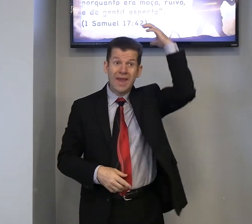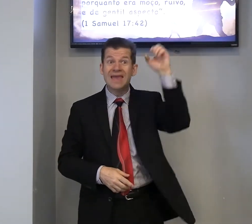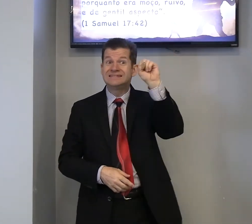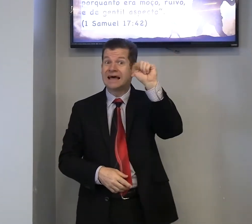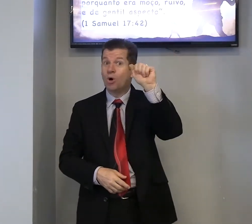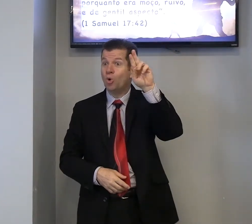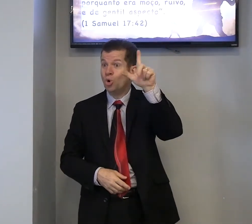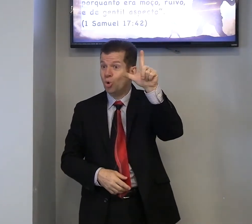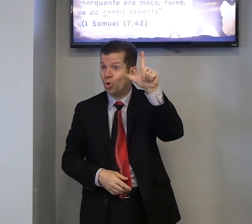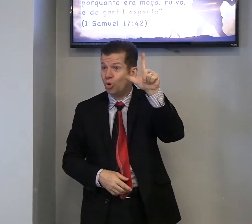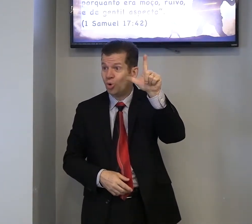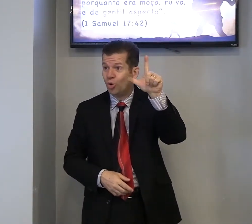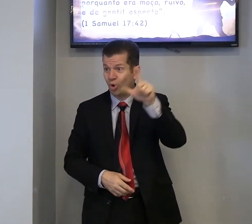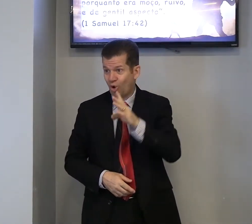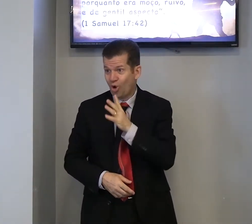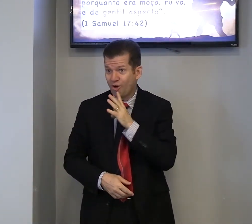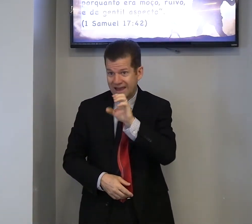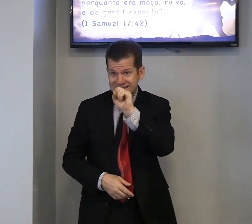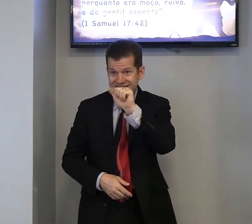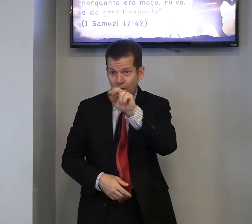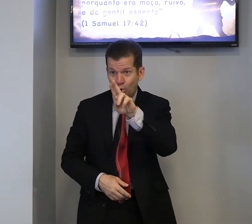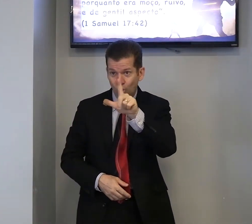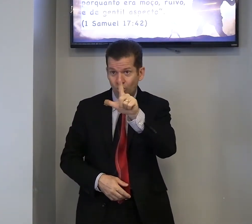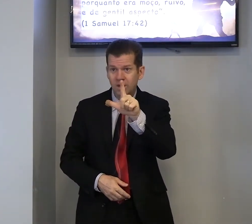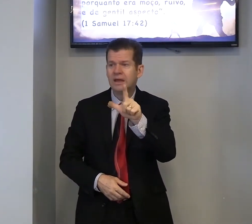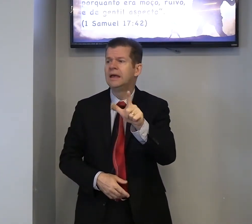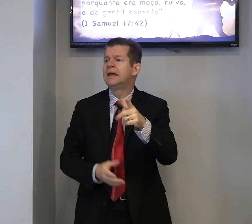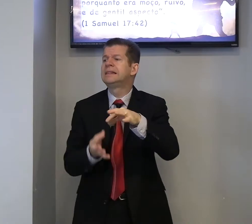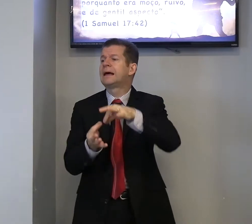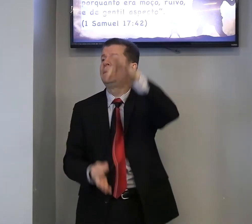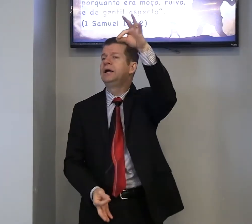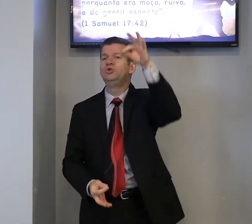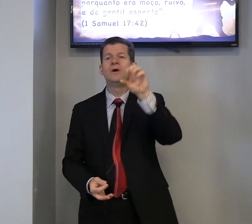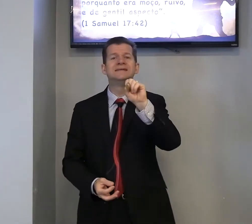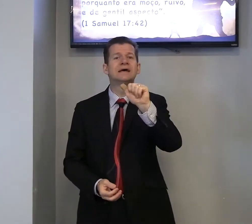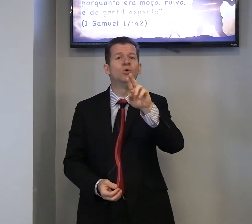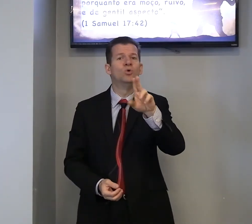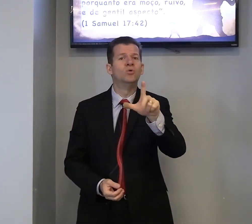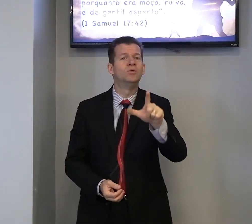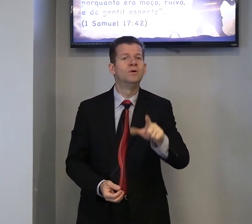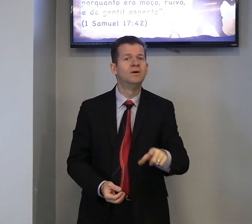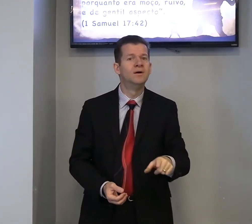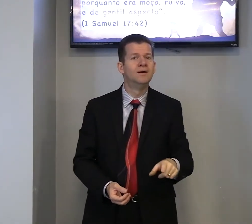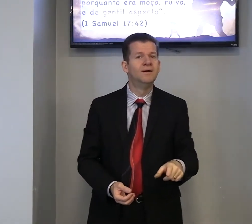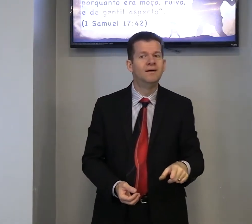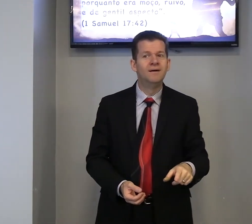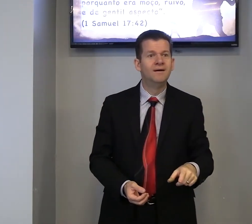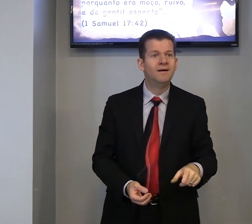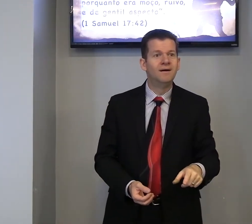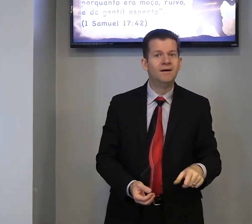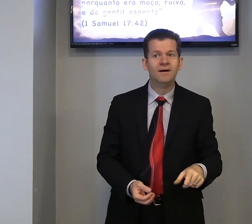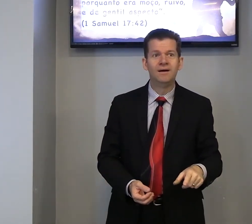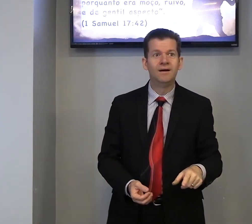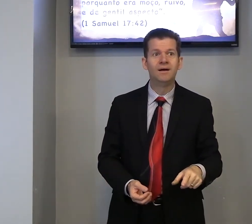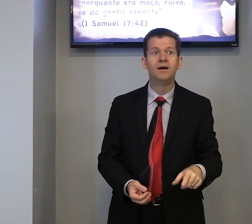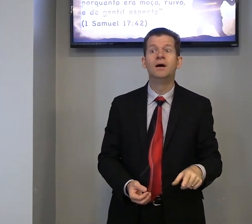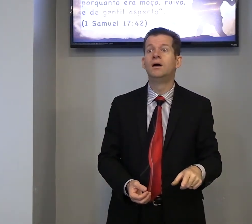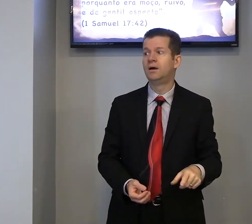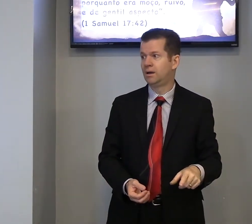o rei Saúl, conhece Saúl? Que tamanho do rei Saúl? uma cabeça acima de